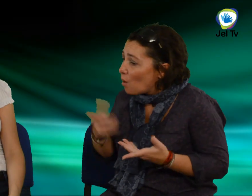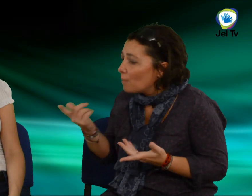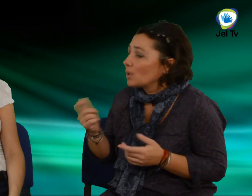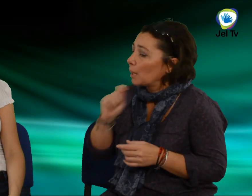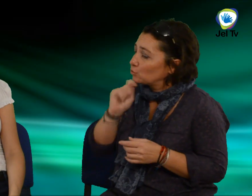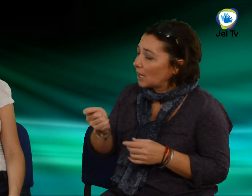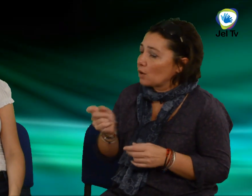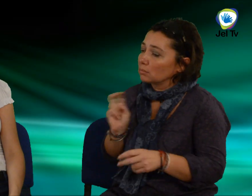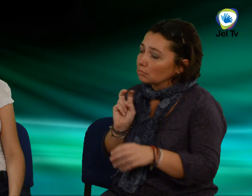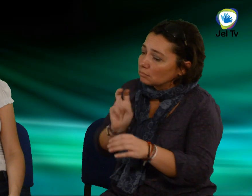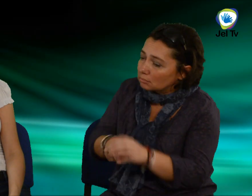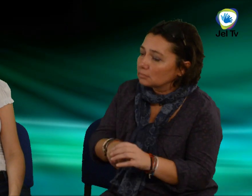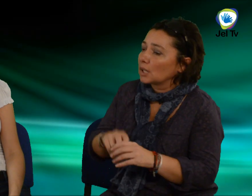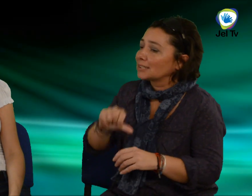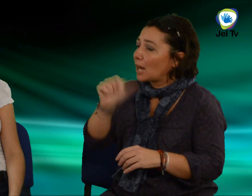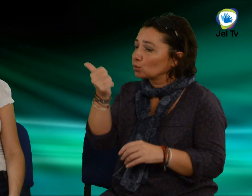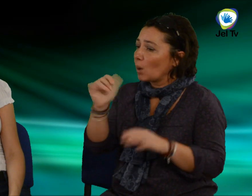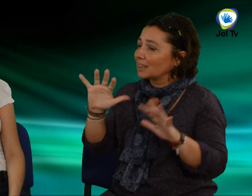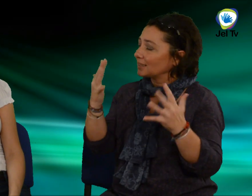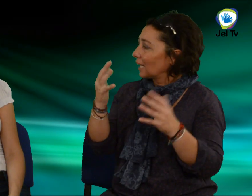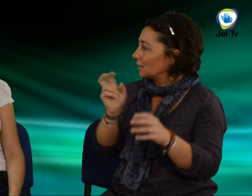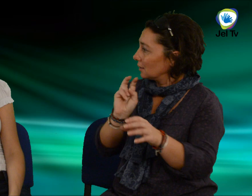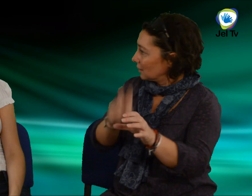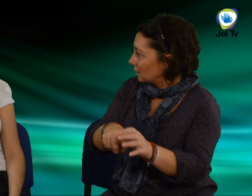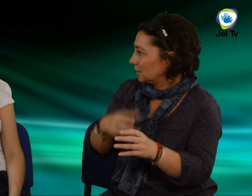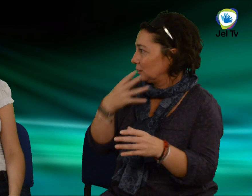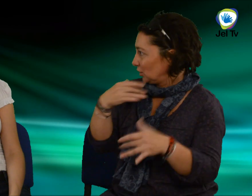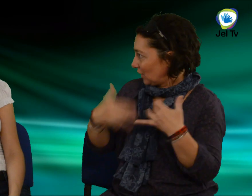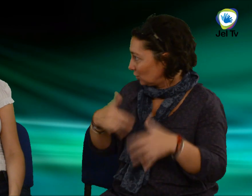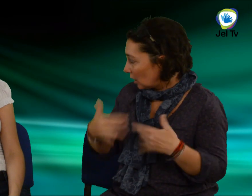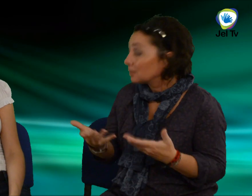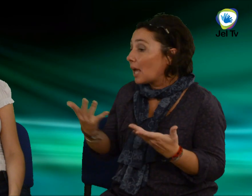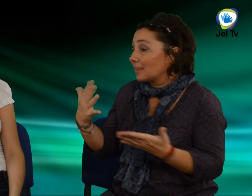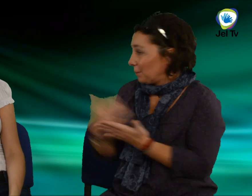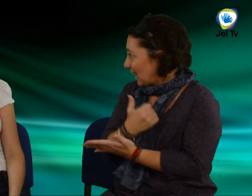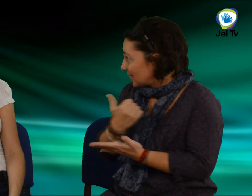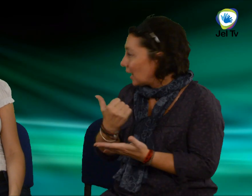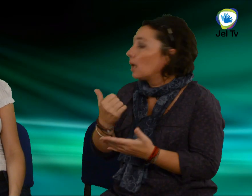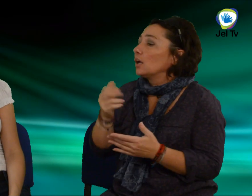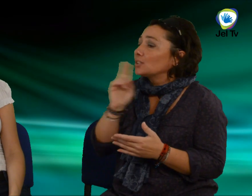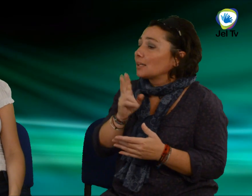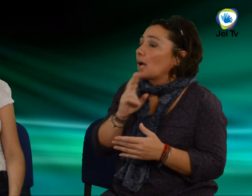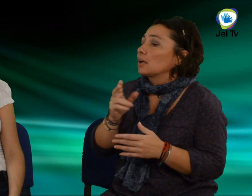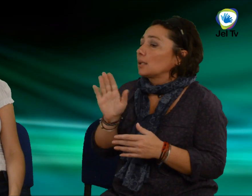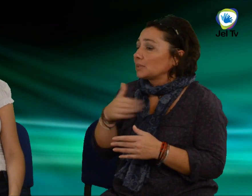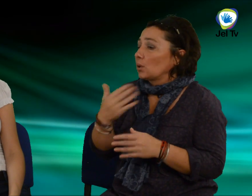Sajnálom, hogy nem sikerült bejutnom az első vízbe a szépségmársanyán és nem nyertél.